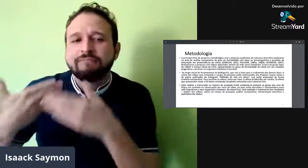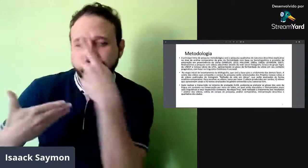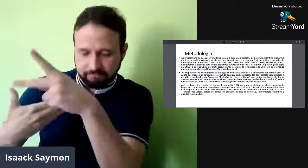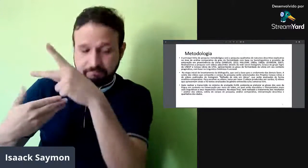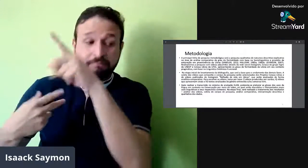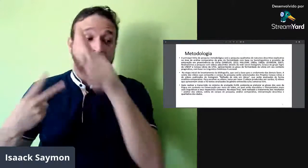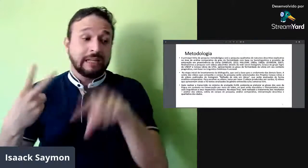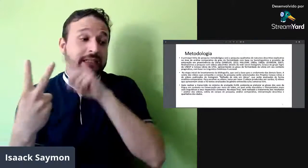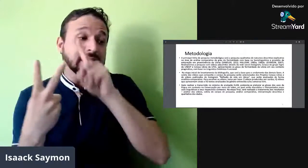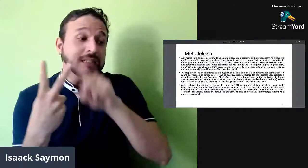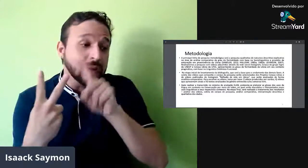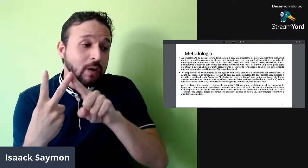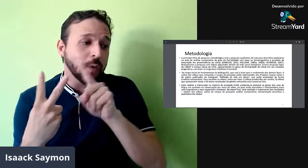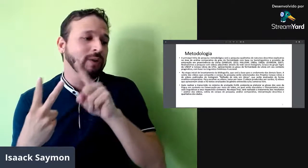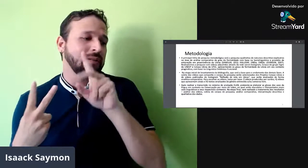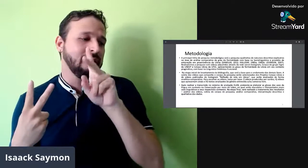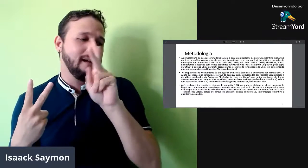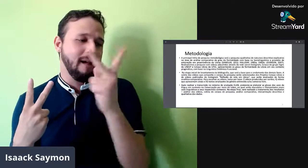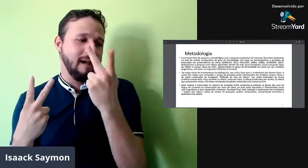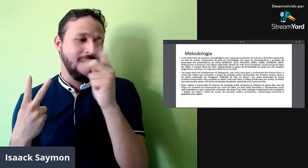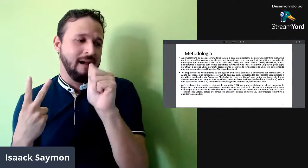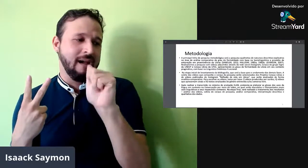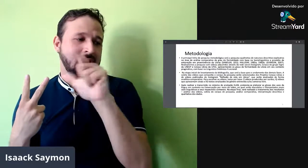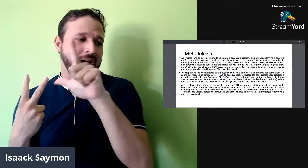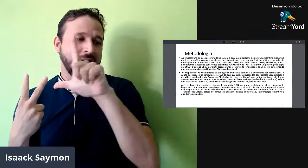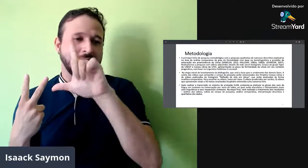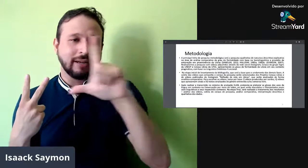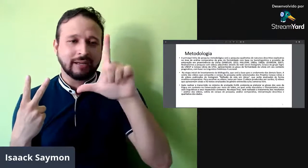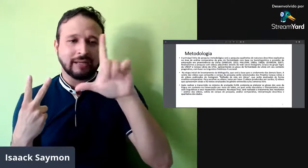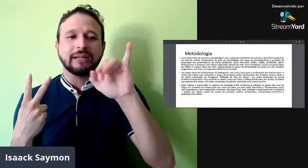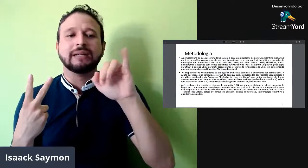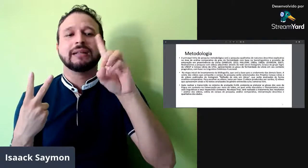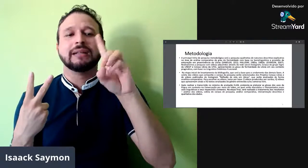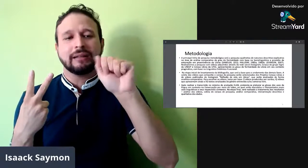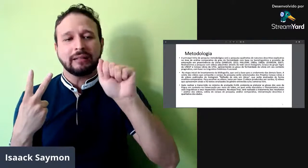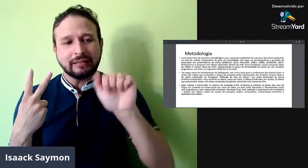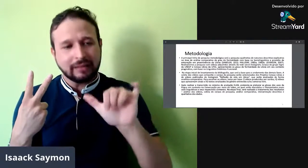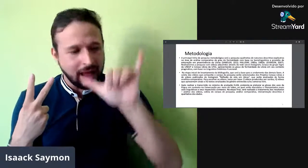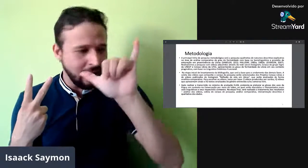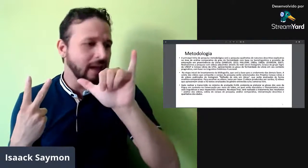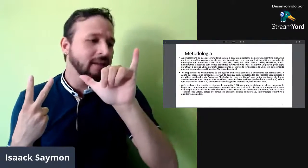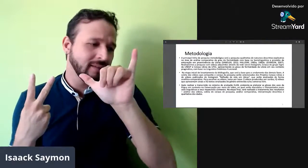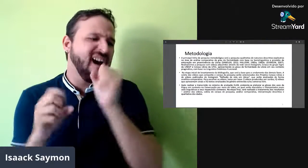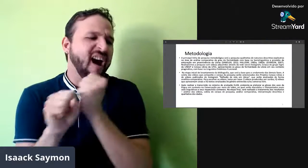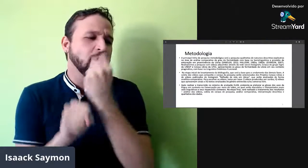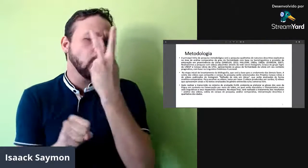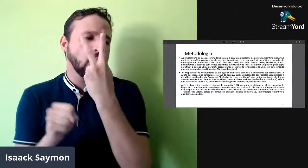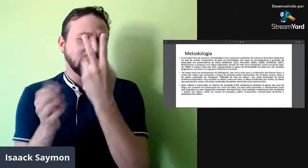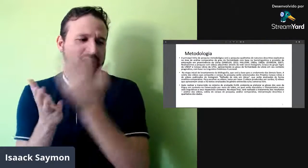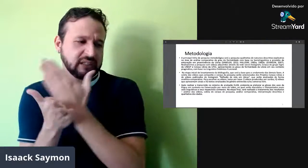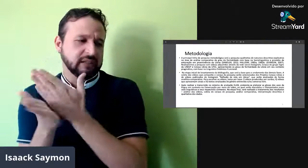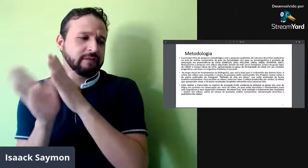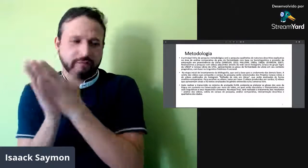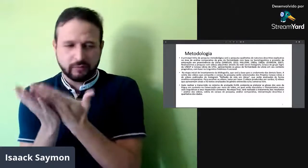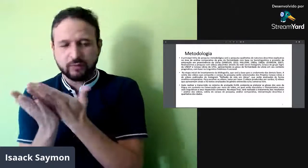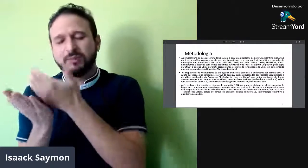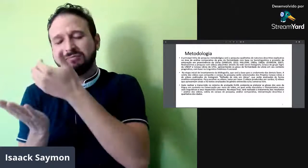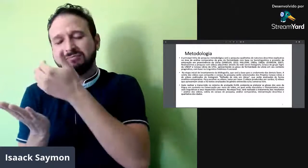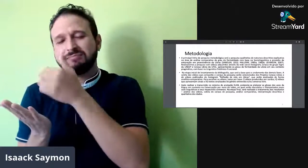entonação. é também o Halidey, que ele